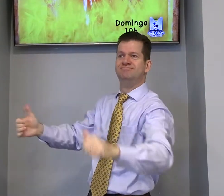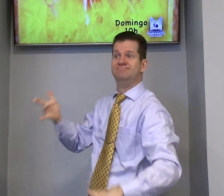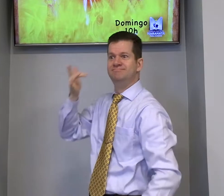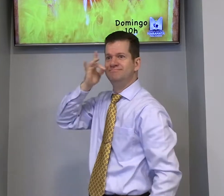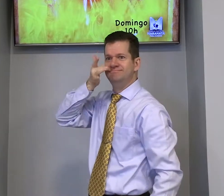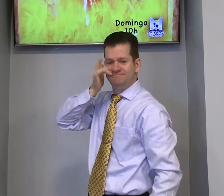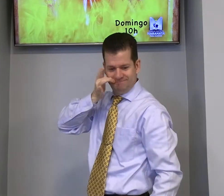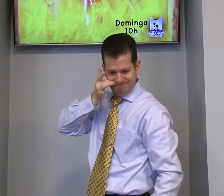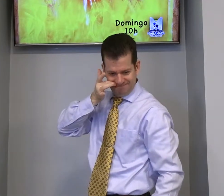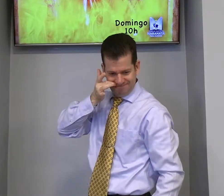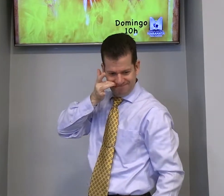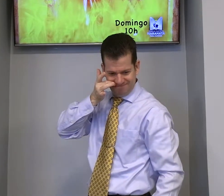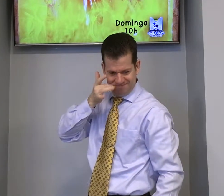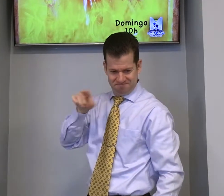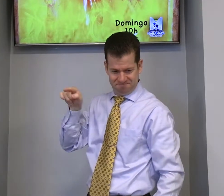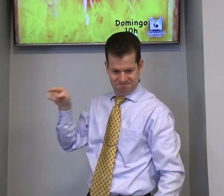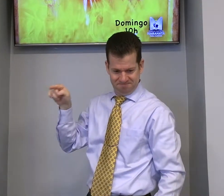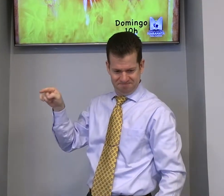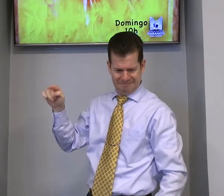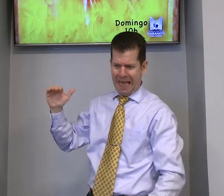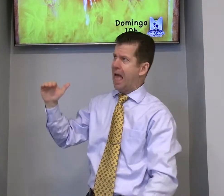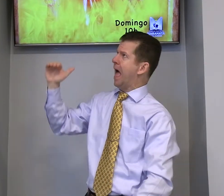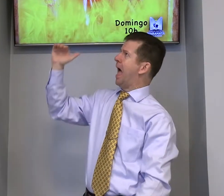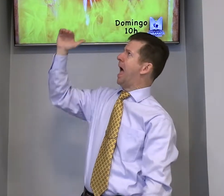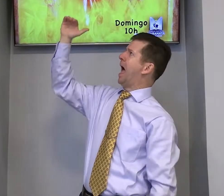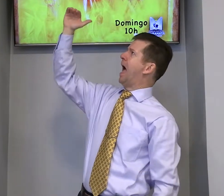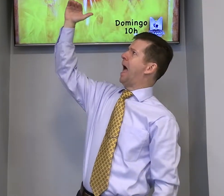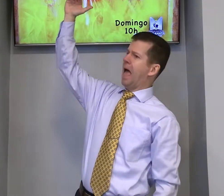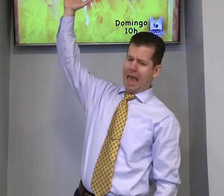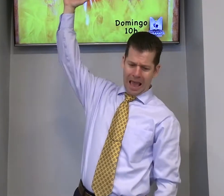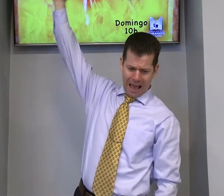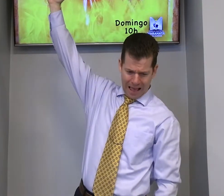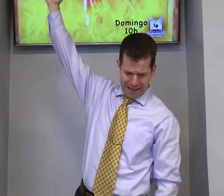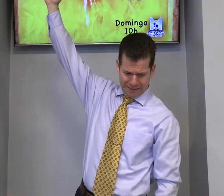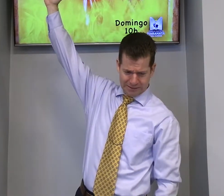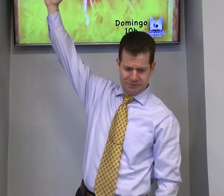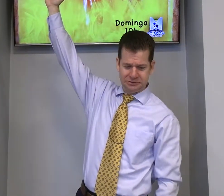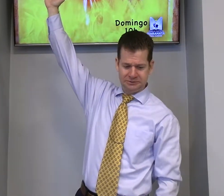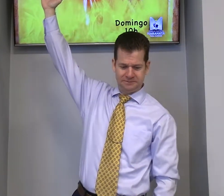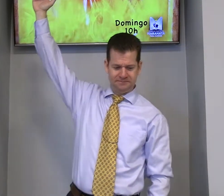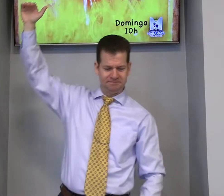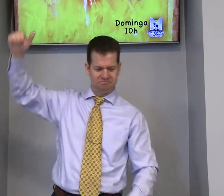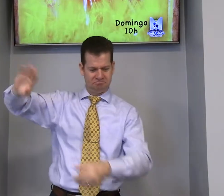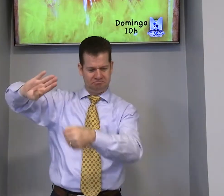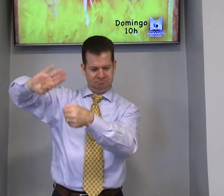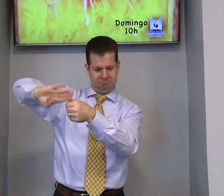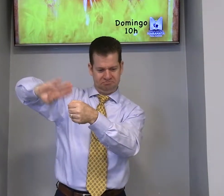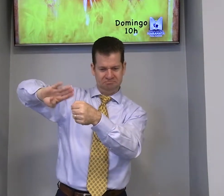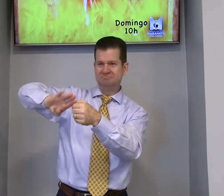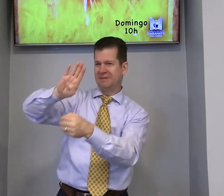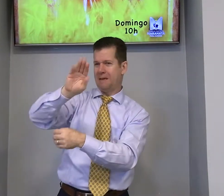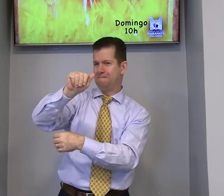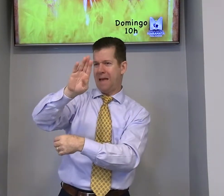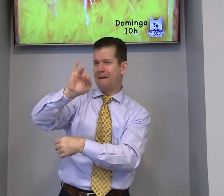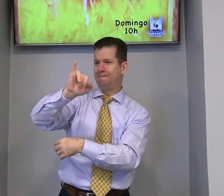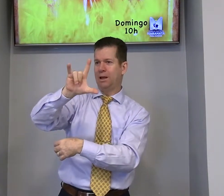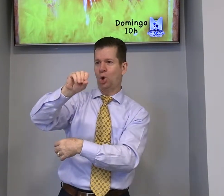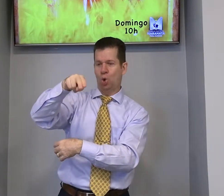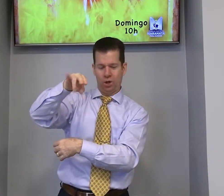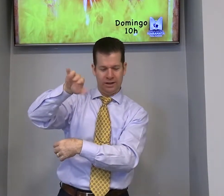imagem de ouro e ele colocou essa imagem alto em Babilônia.